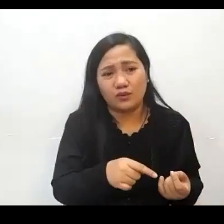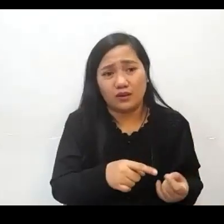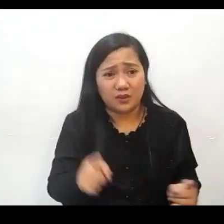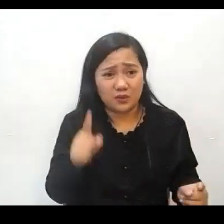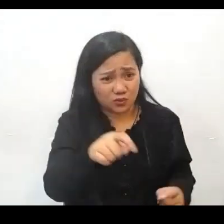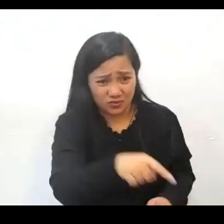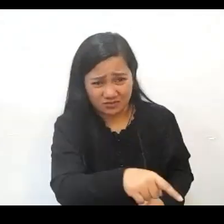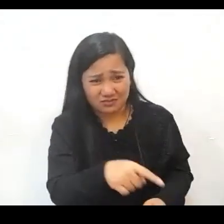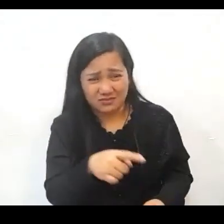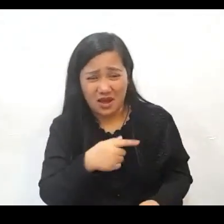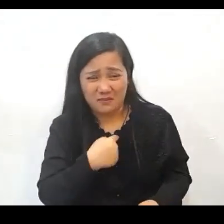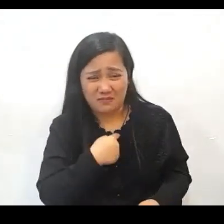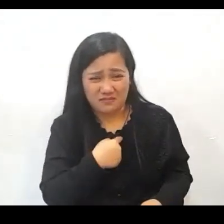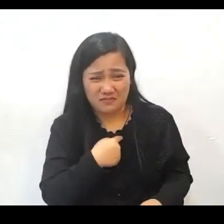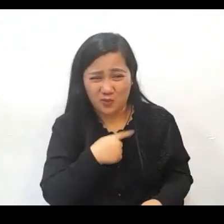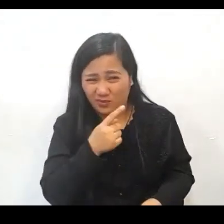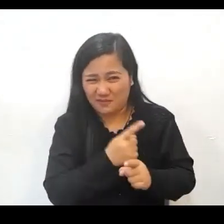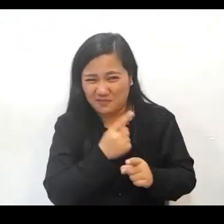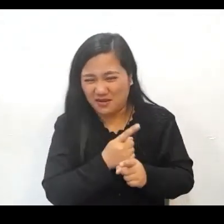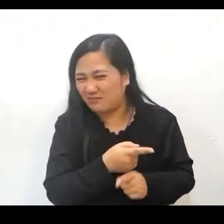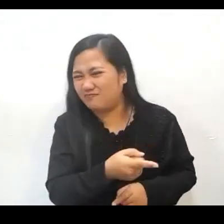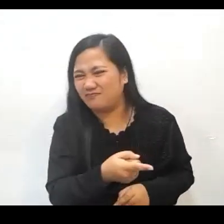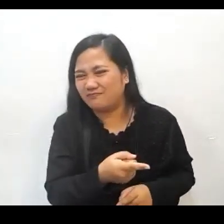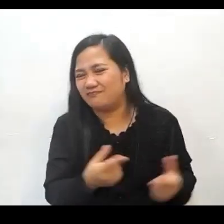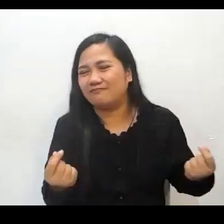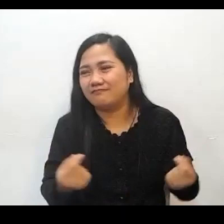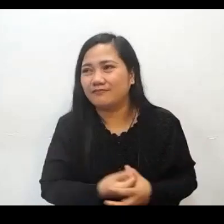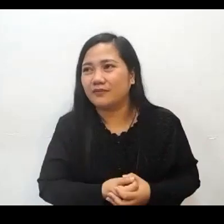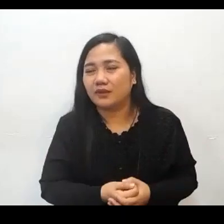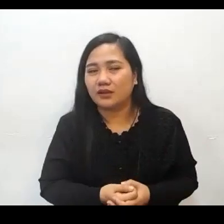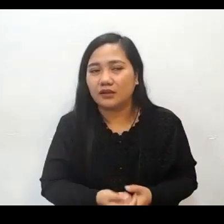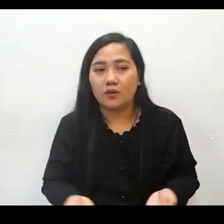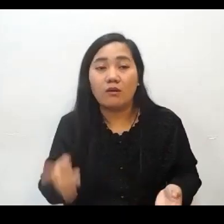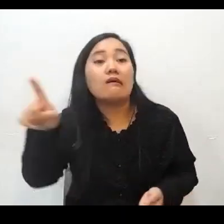gawin ito pero kasi ganito palagi yung ginagawa ko pero tama ho ba ito